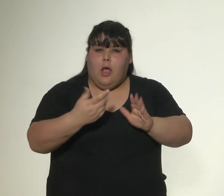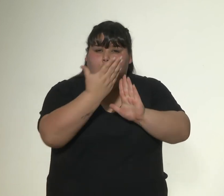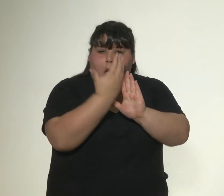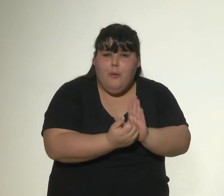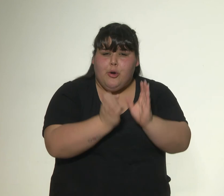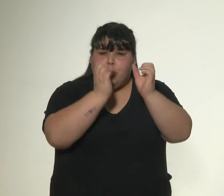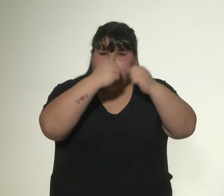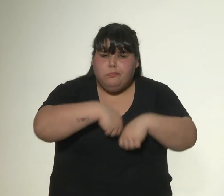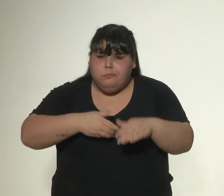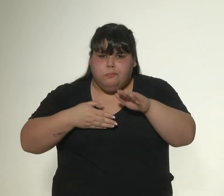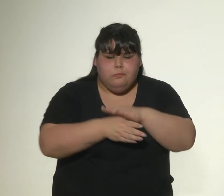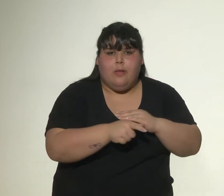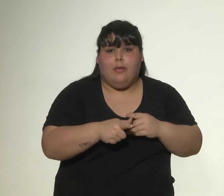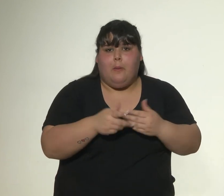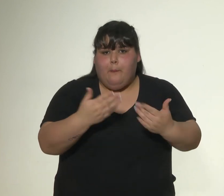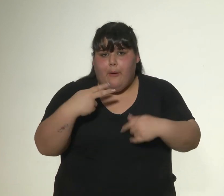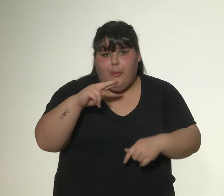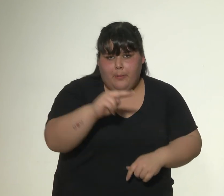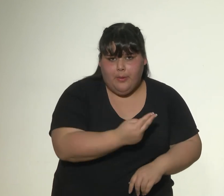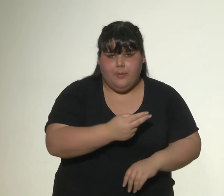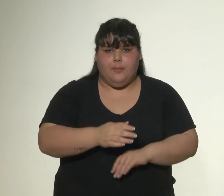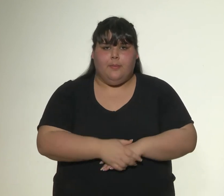abortos clandestinos con riesgo de muerte.